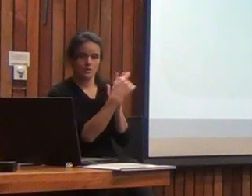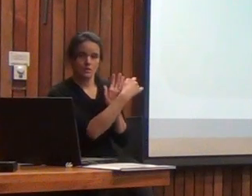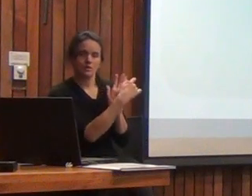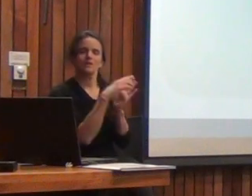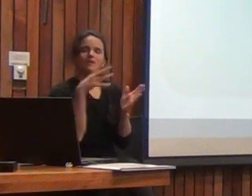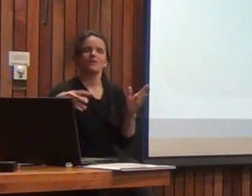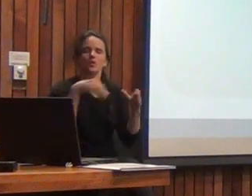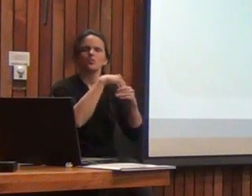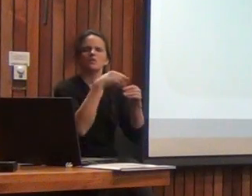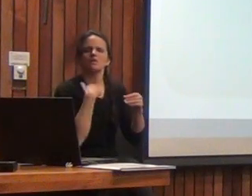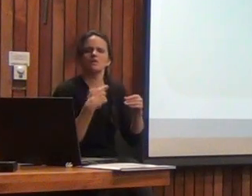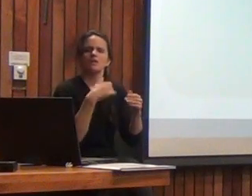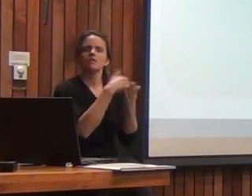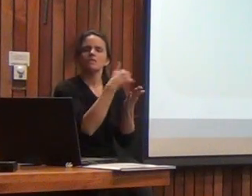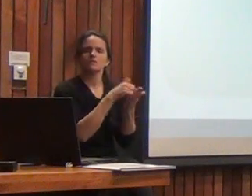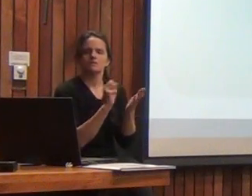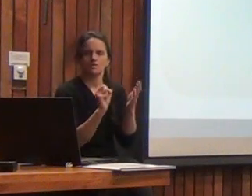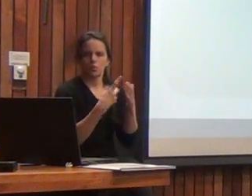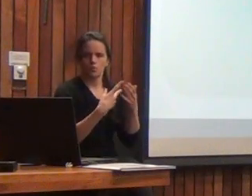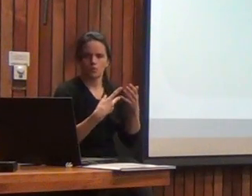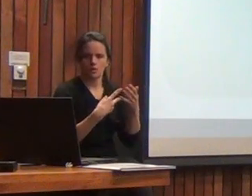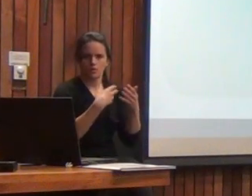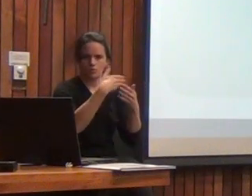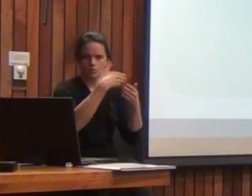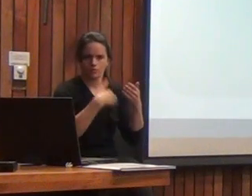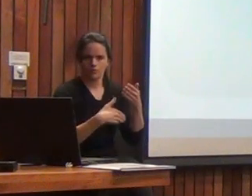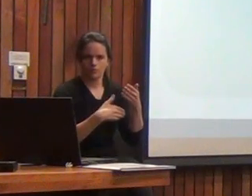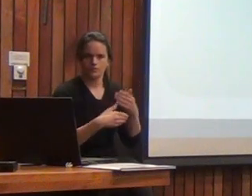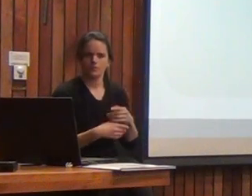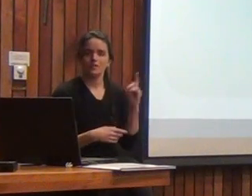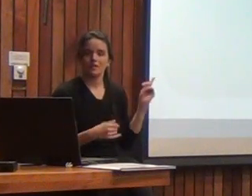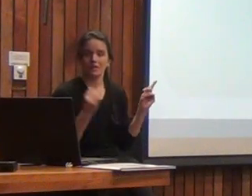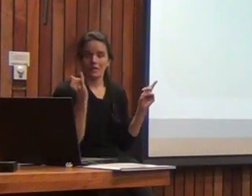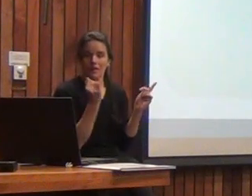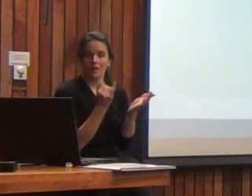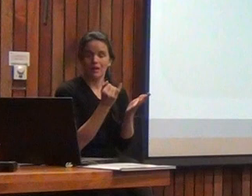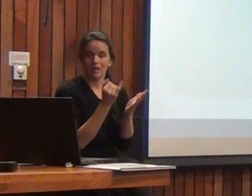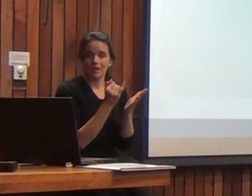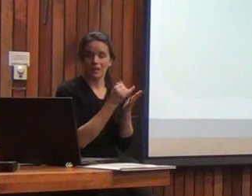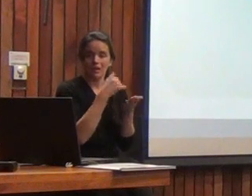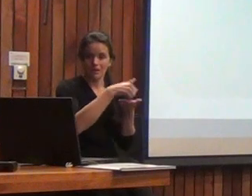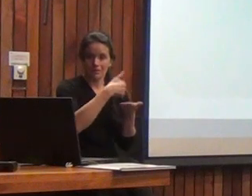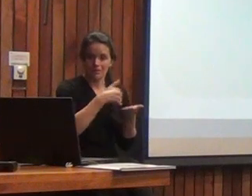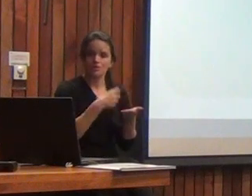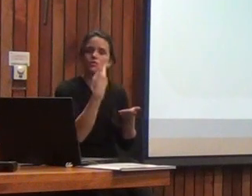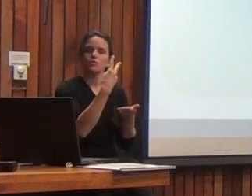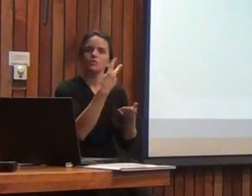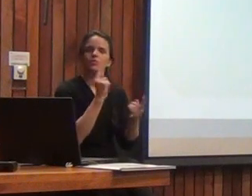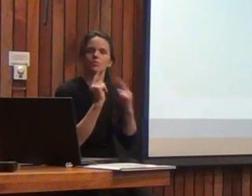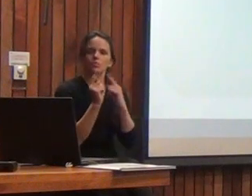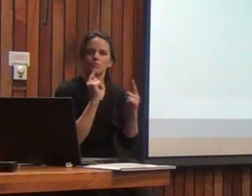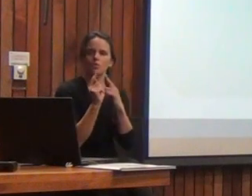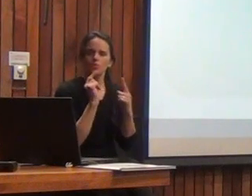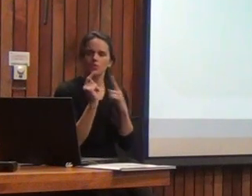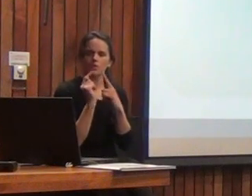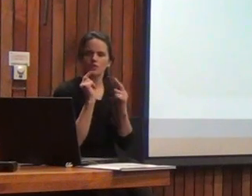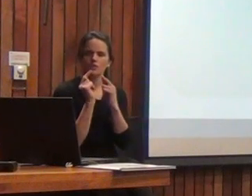incluye como un índice secundario o sea este es índice en que las dos pruebas son